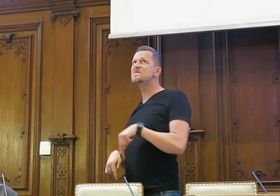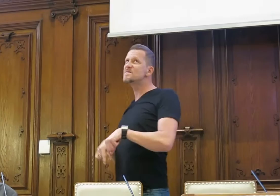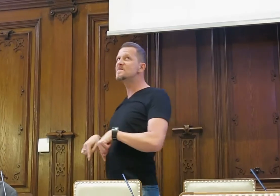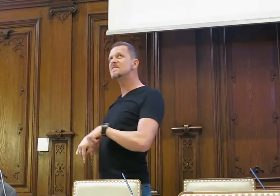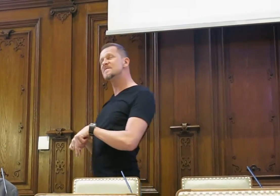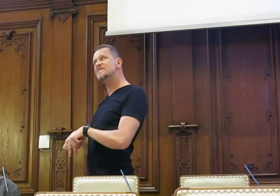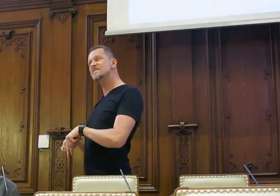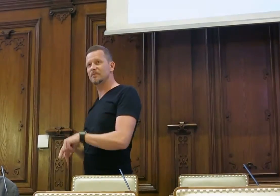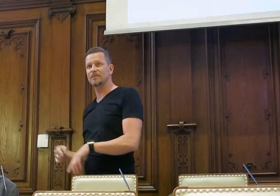mal rein.